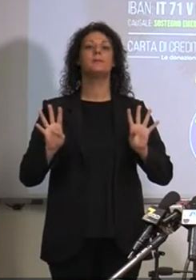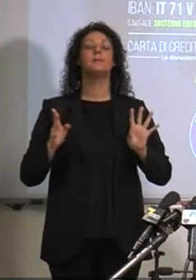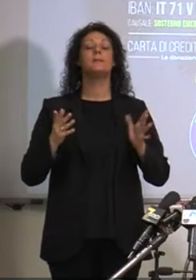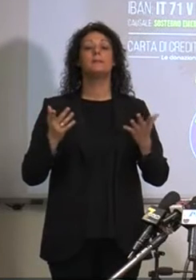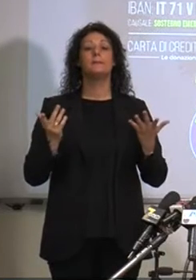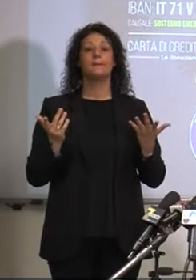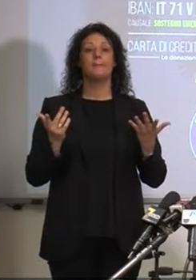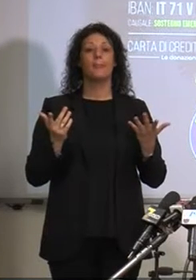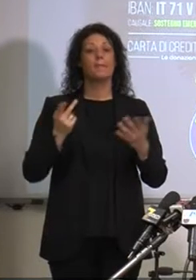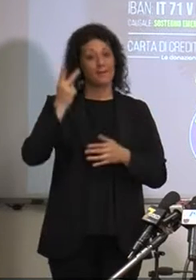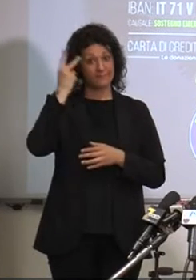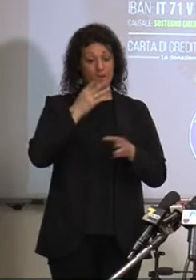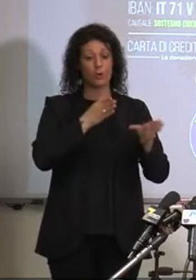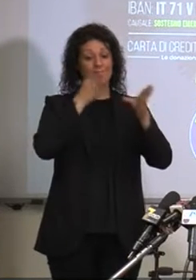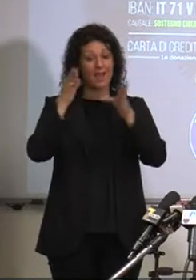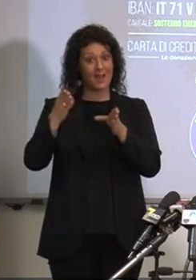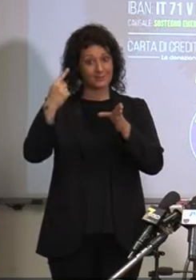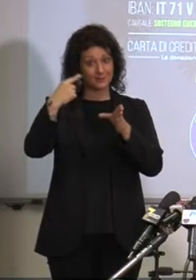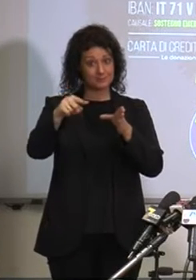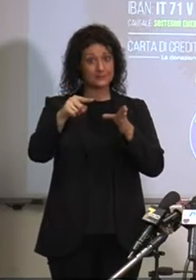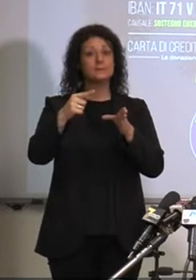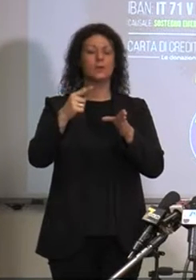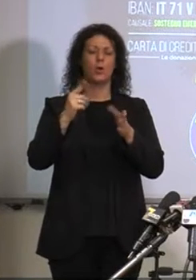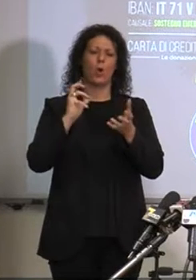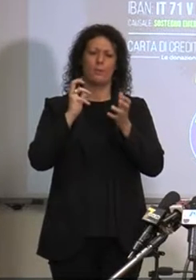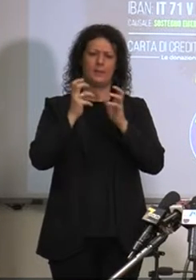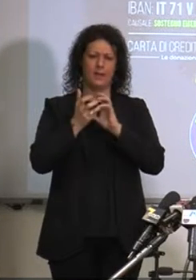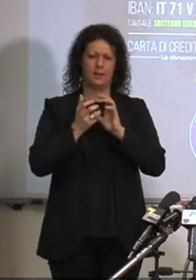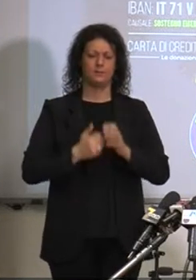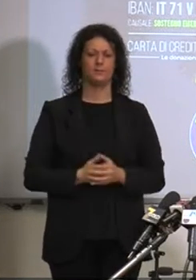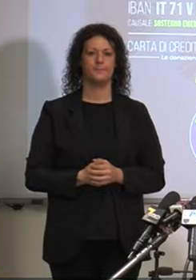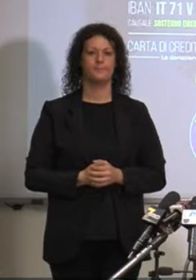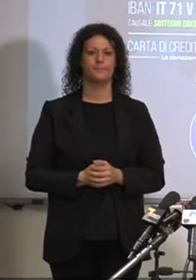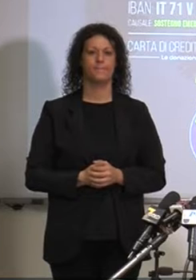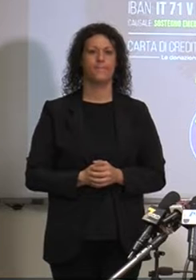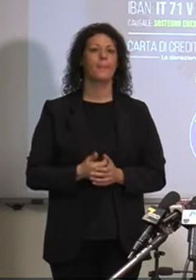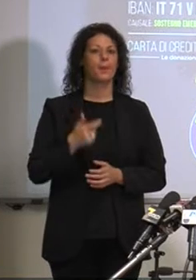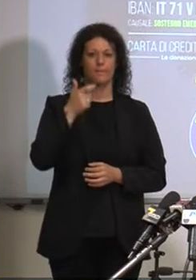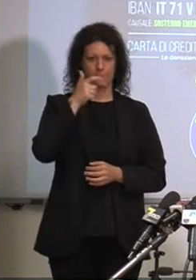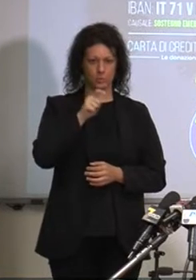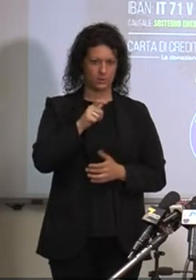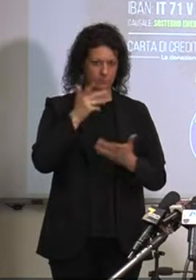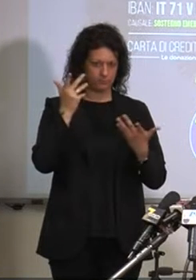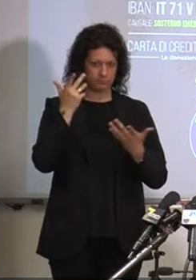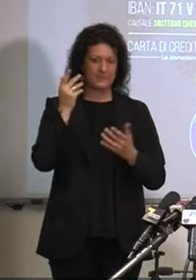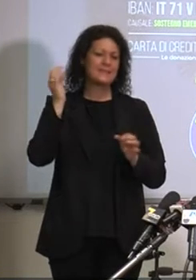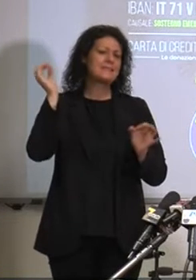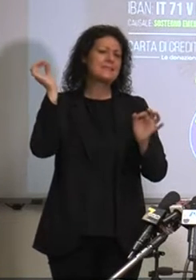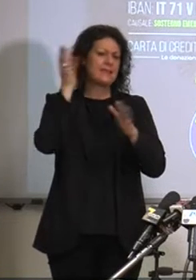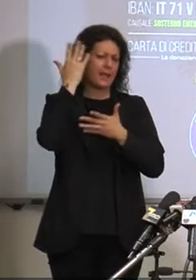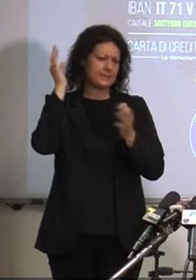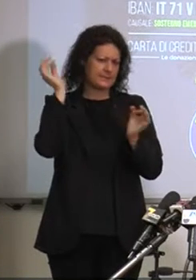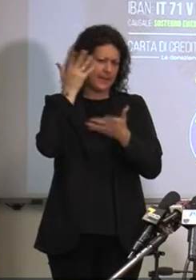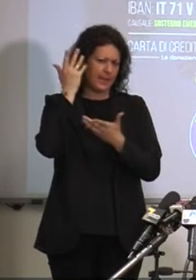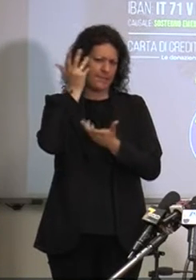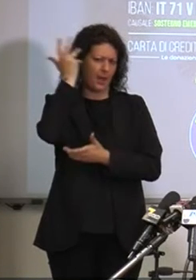comunque complicata. Se voi immaginate per assurdo, se non avessimo il coronavirus a settembre, ottobre,